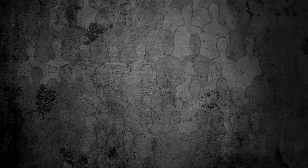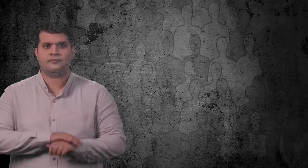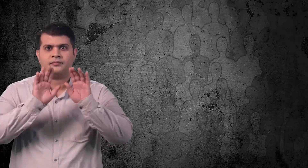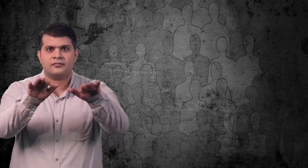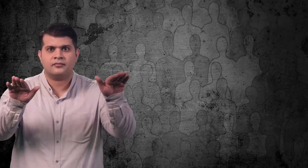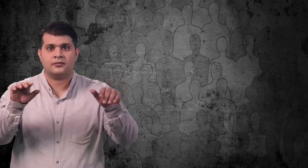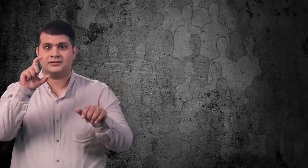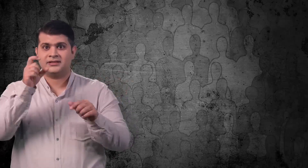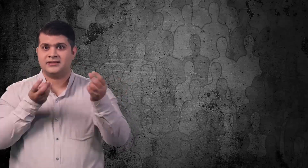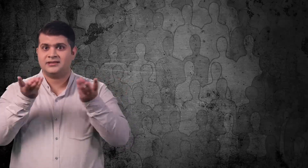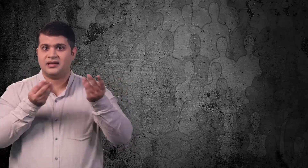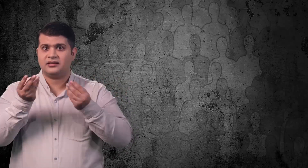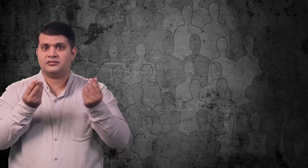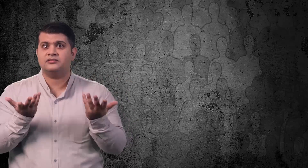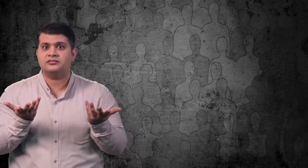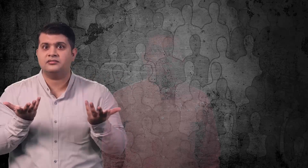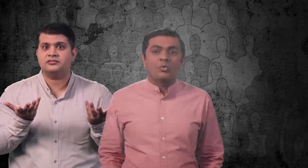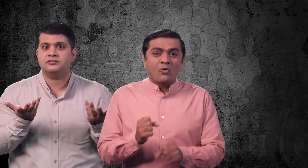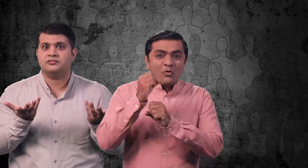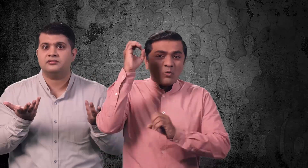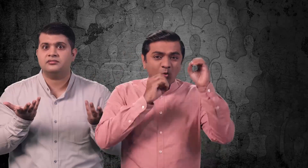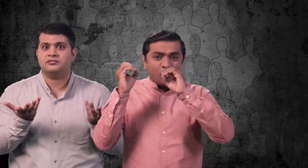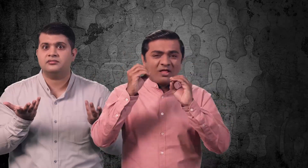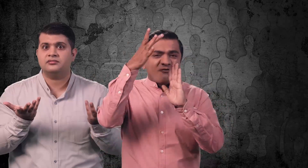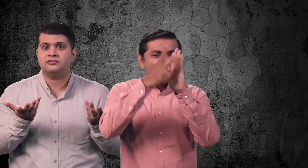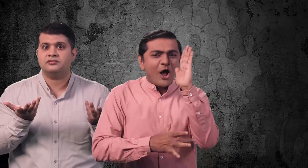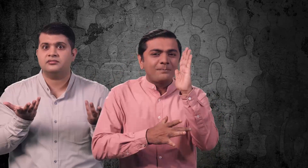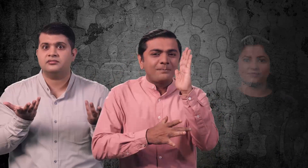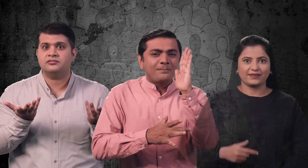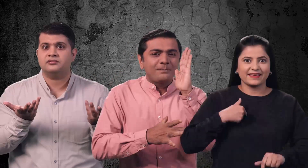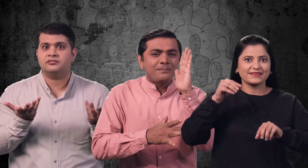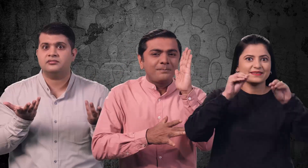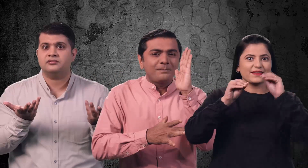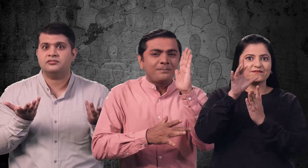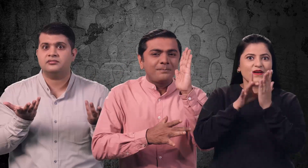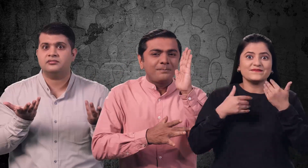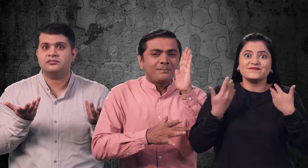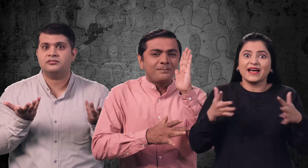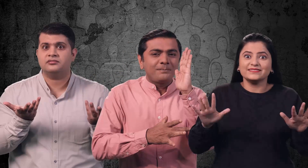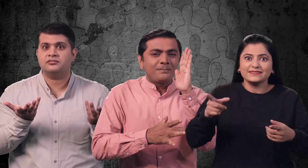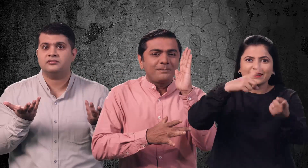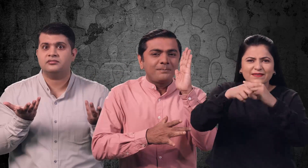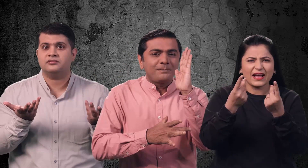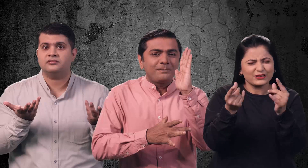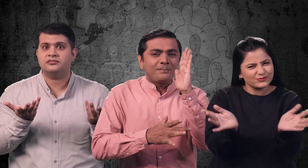हे हे हे, सुनिए, सेंसर्स का, गूगल फॉर्म, मैंने तो भर दिया है, आप पें जल्दी भरिये